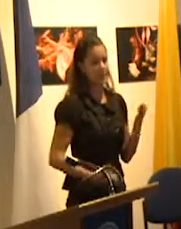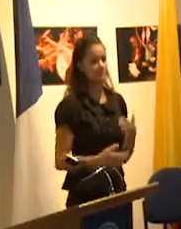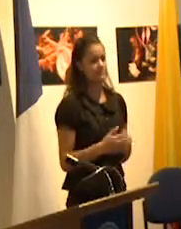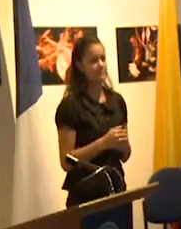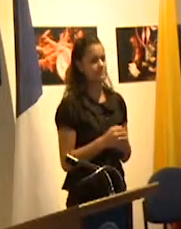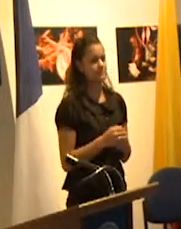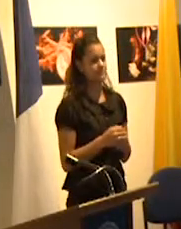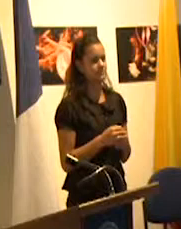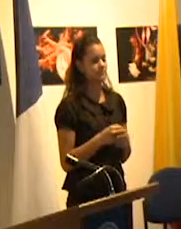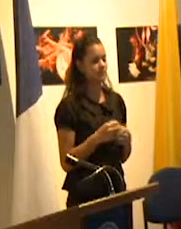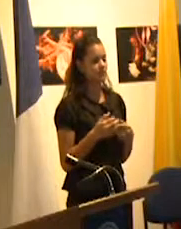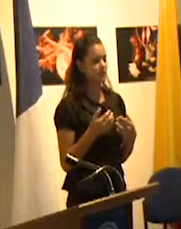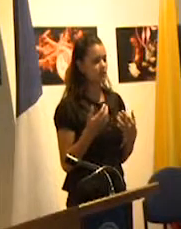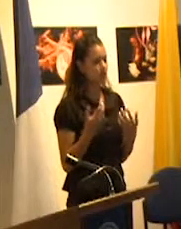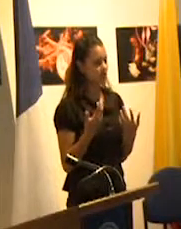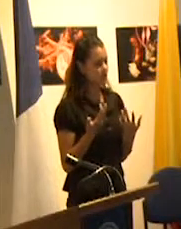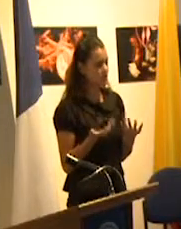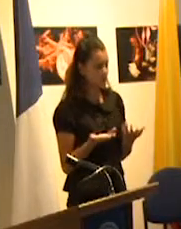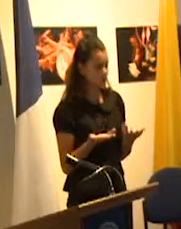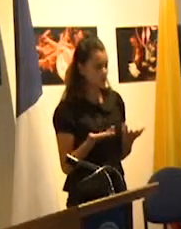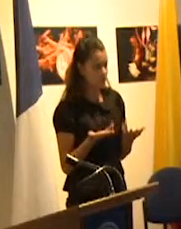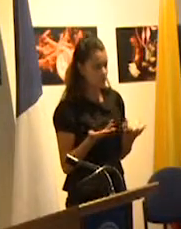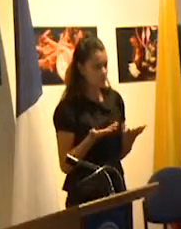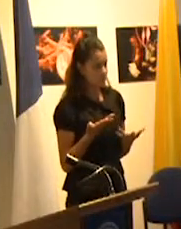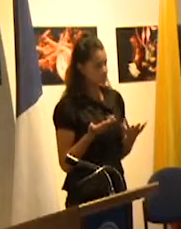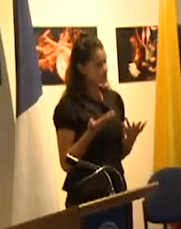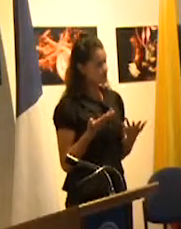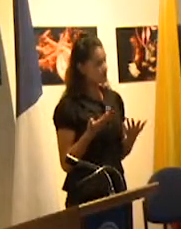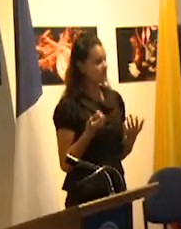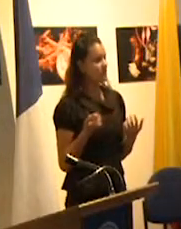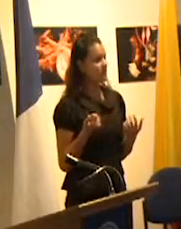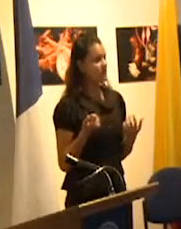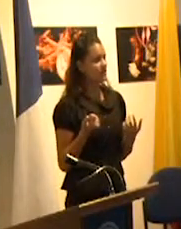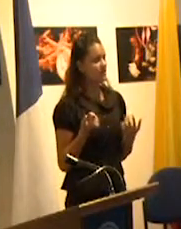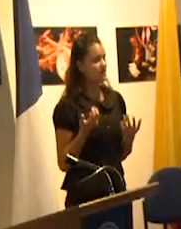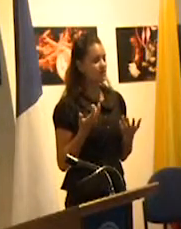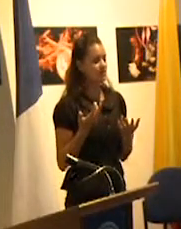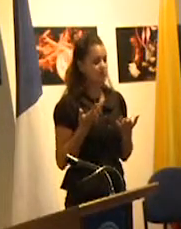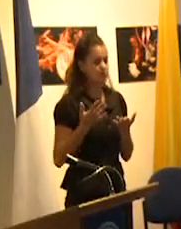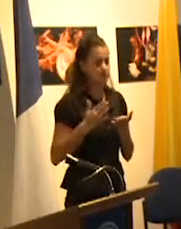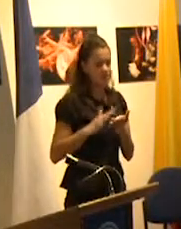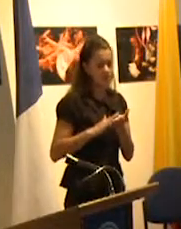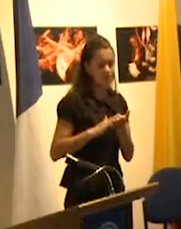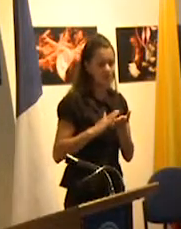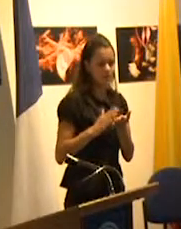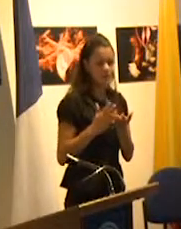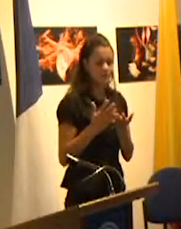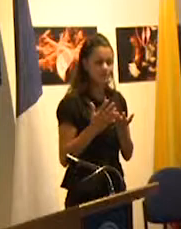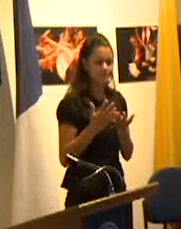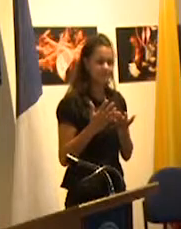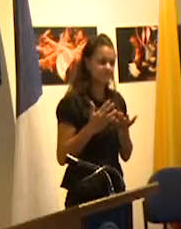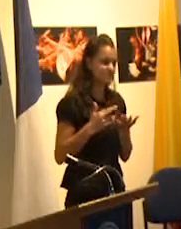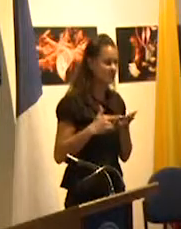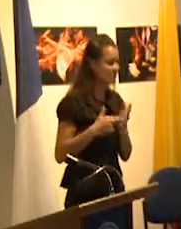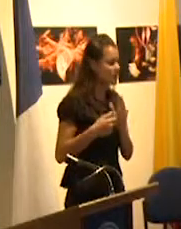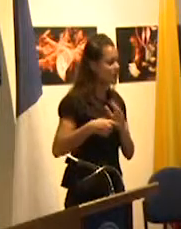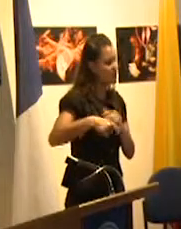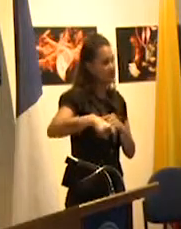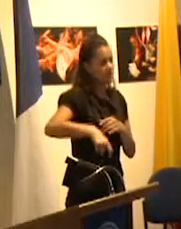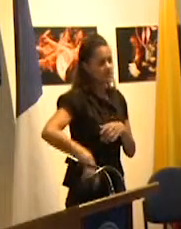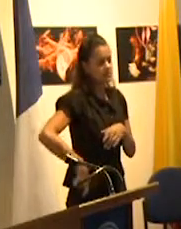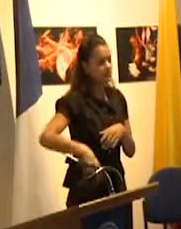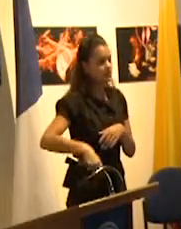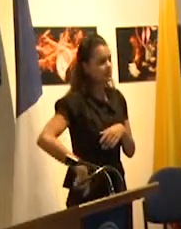la manera de revertir la escuela no puede cargar sobre sus